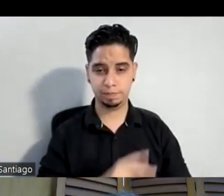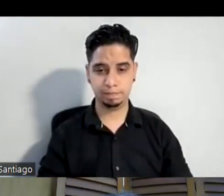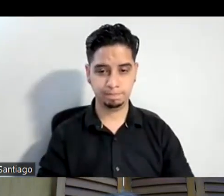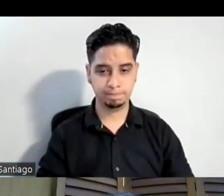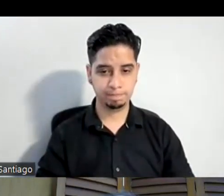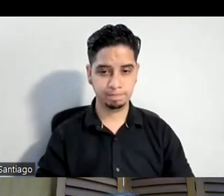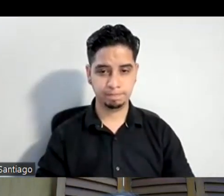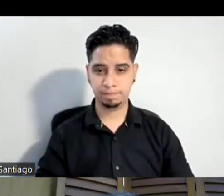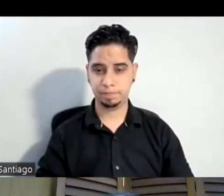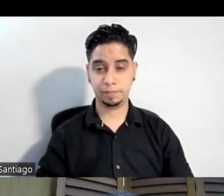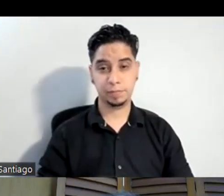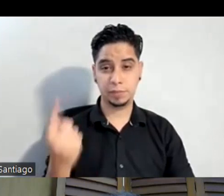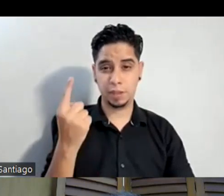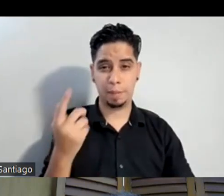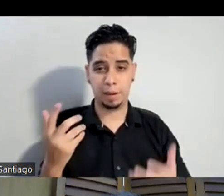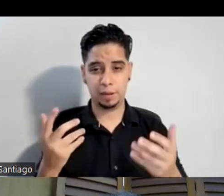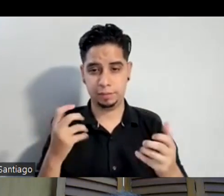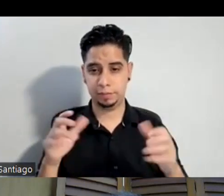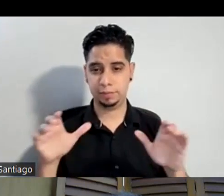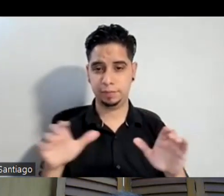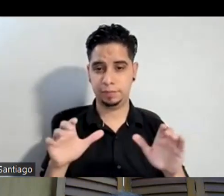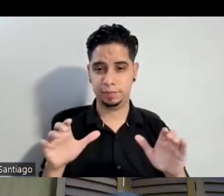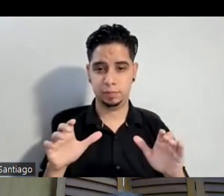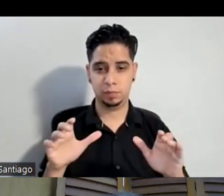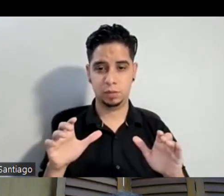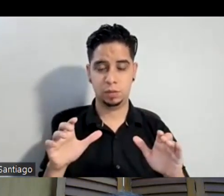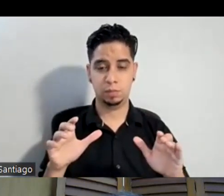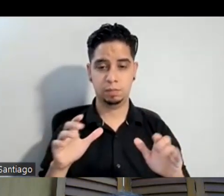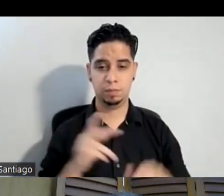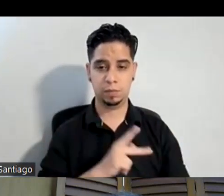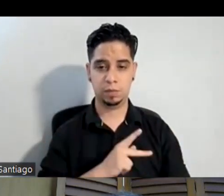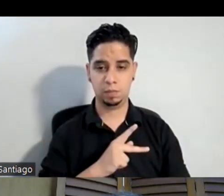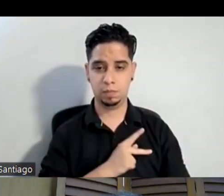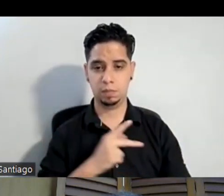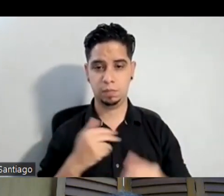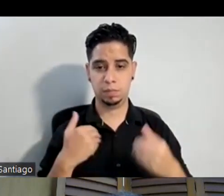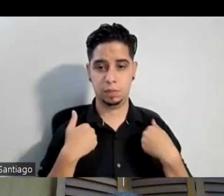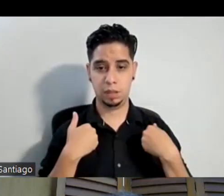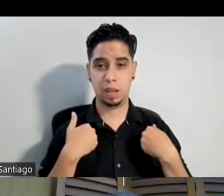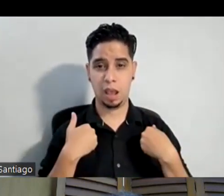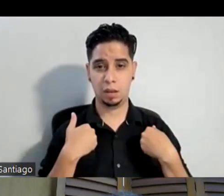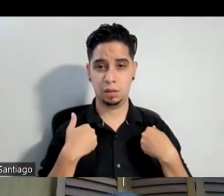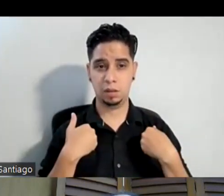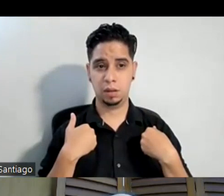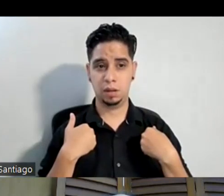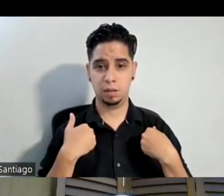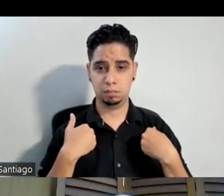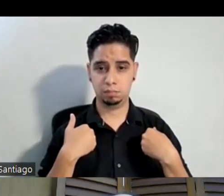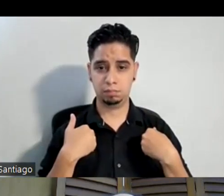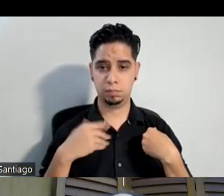siempre he querido poder realizar algún tipo de personaje que tenga algún tipo de impedimento físico creo que es algo retratante para uno